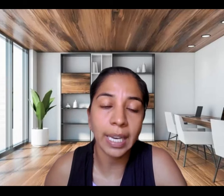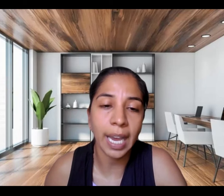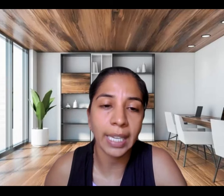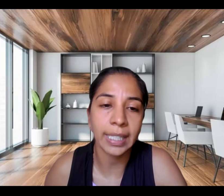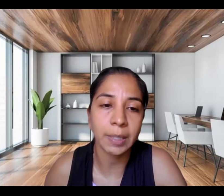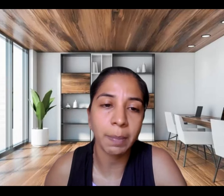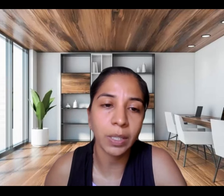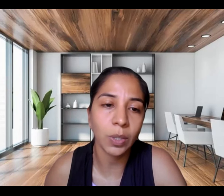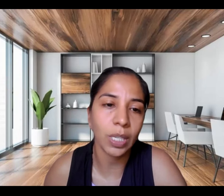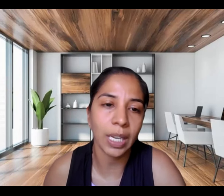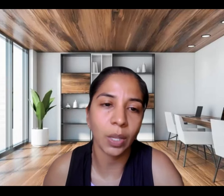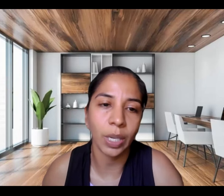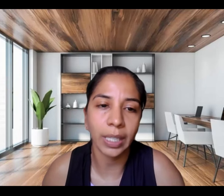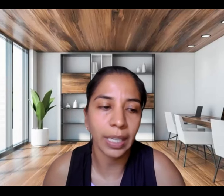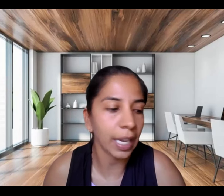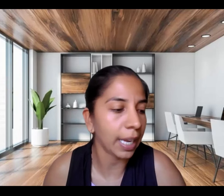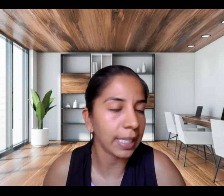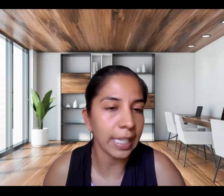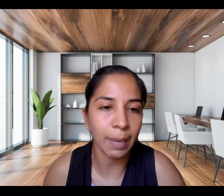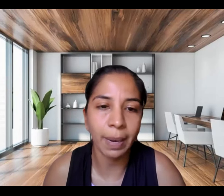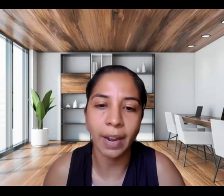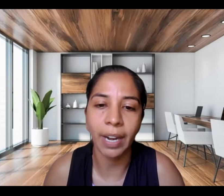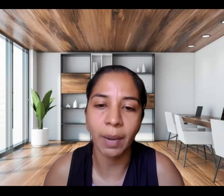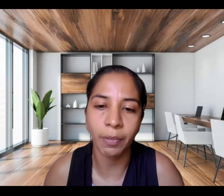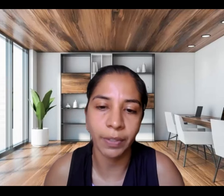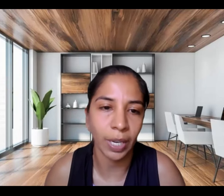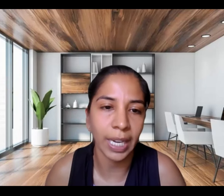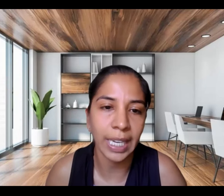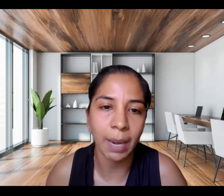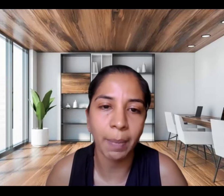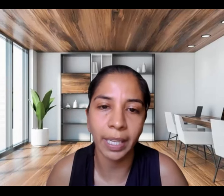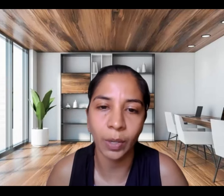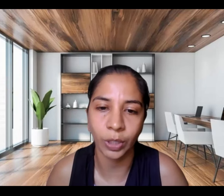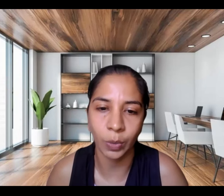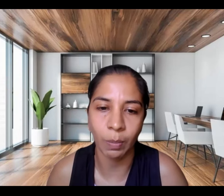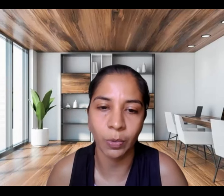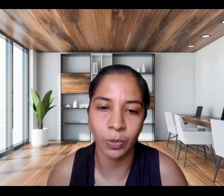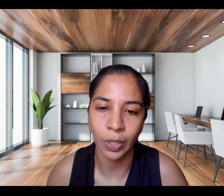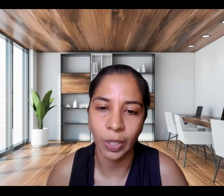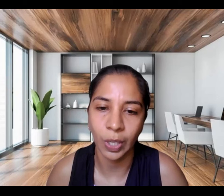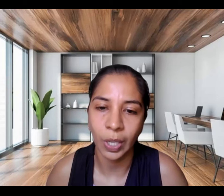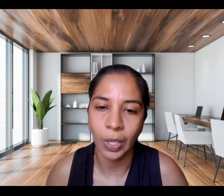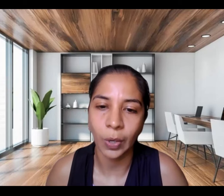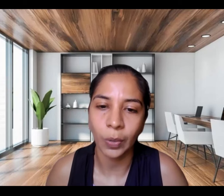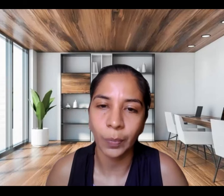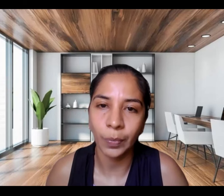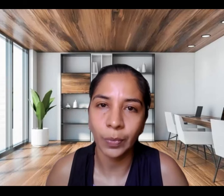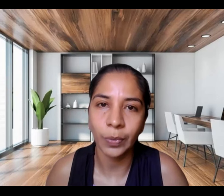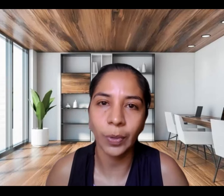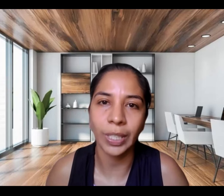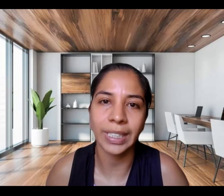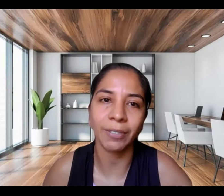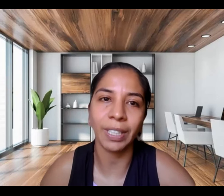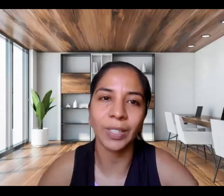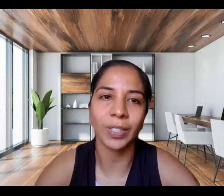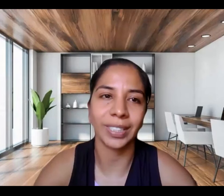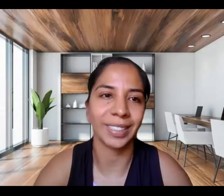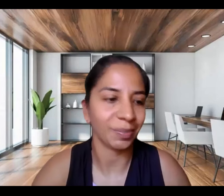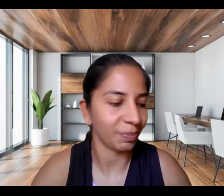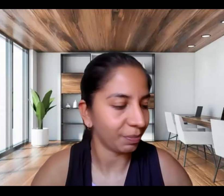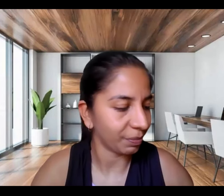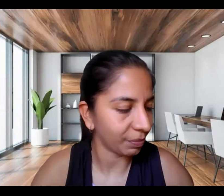bienvenida a este espacio y le doy aquí la palabra a la profesora Daniela para que continuemos con estas